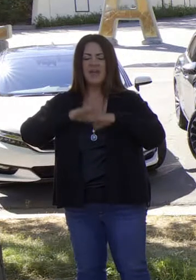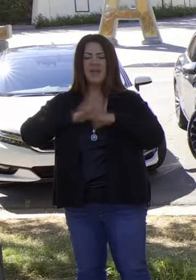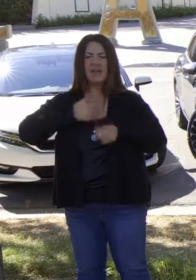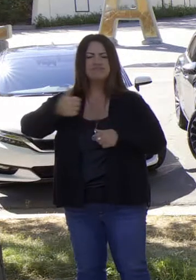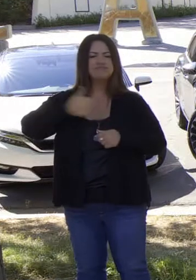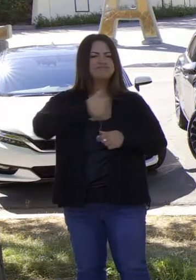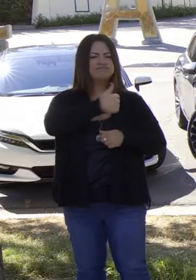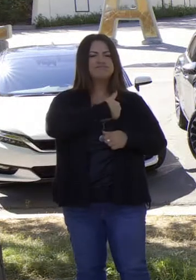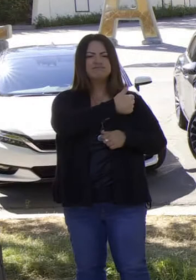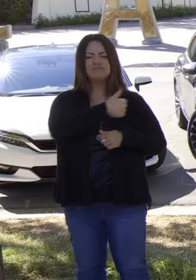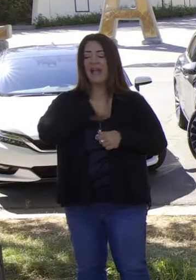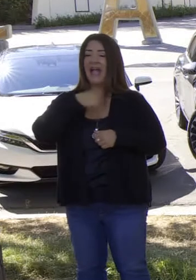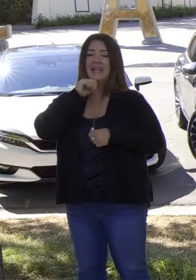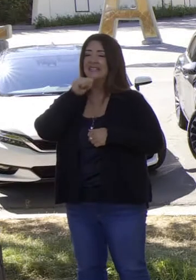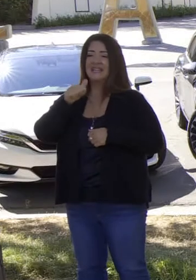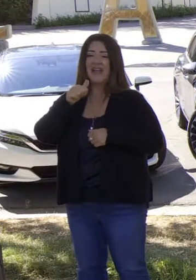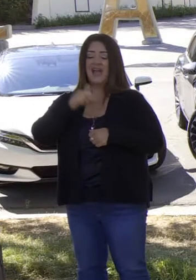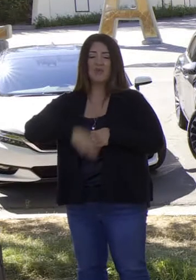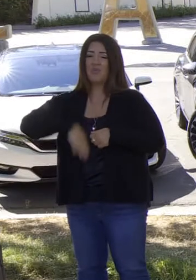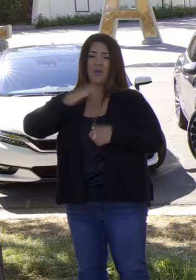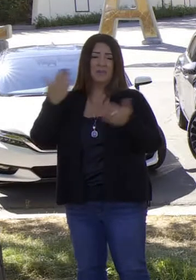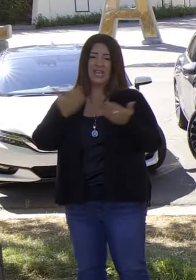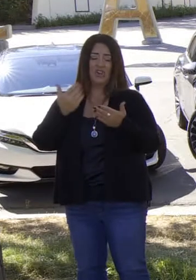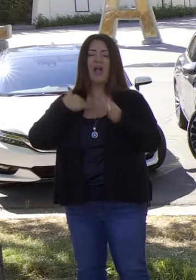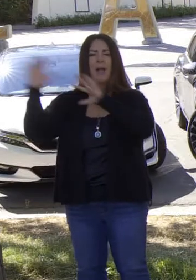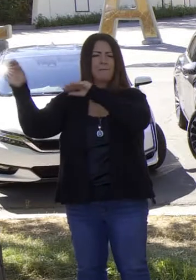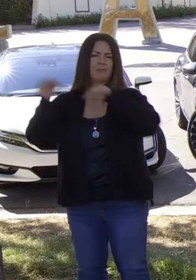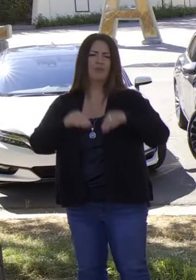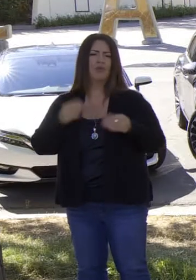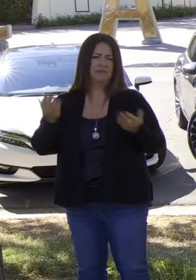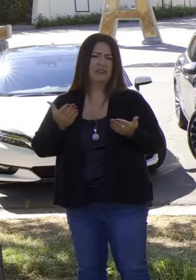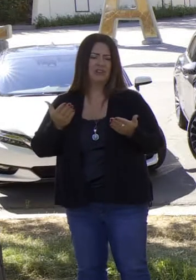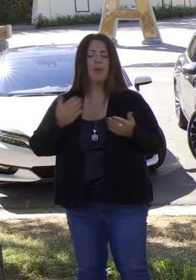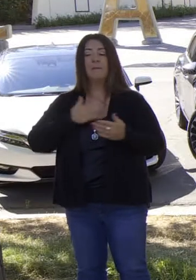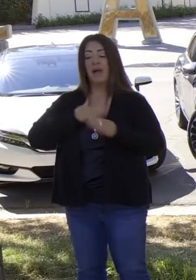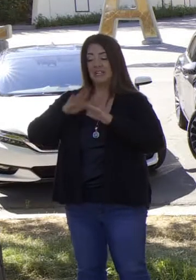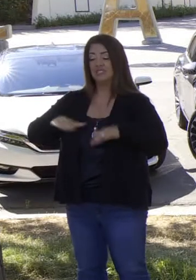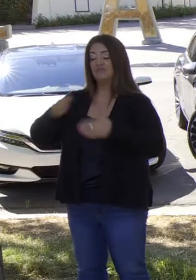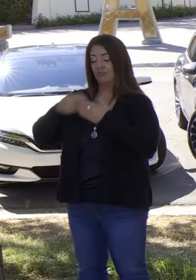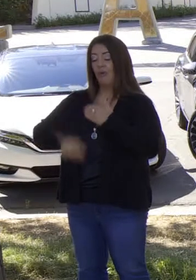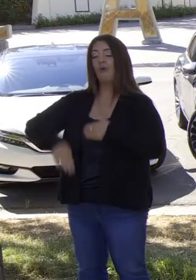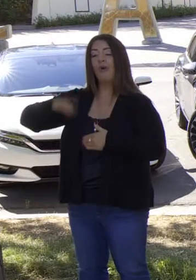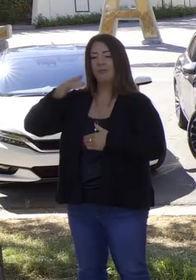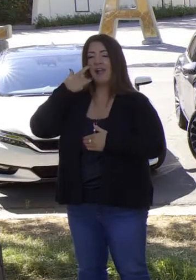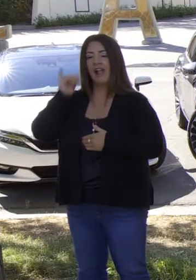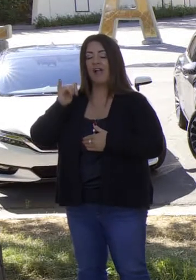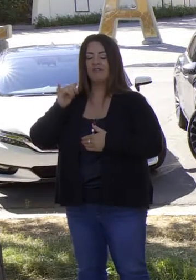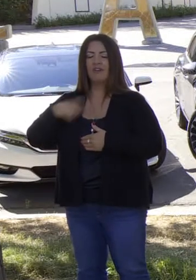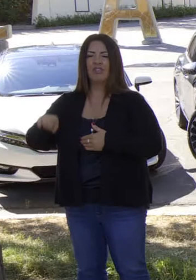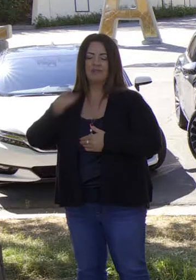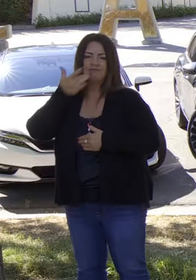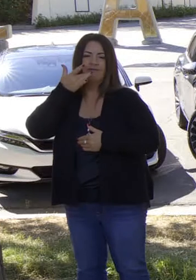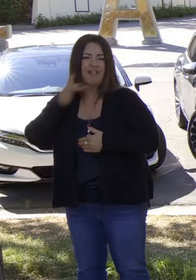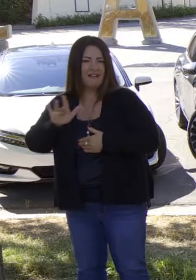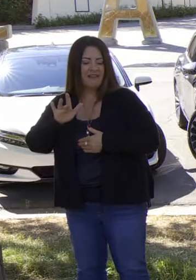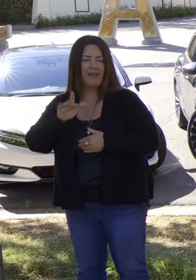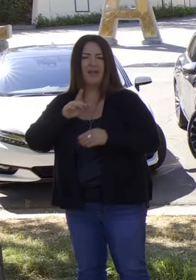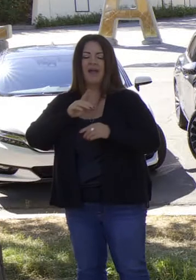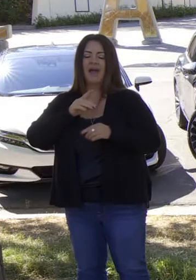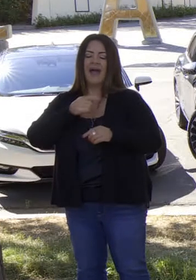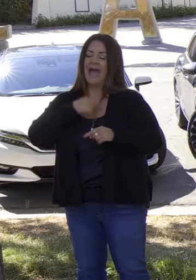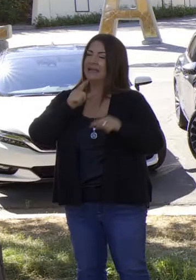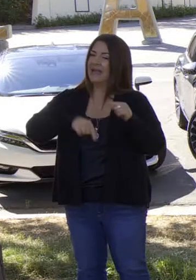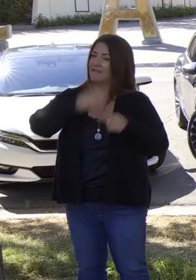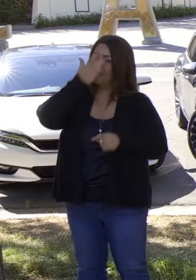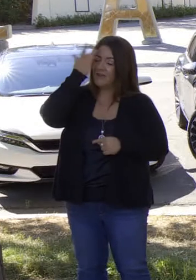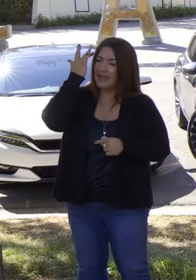yo no tuve la oportunidad de crecer en California, yo me mudé aquí como adulta. Mis hijos son nacidos acá y lo